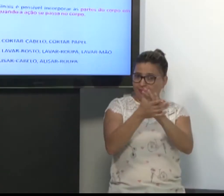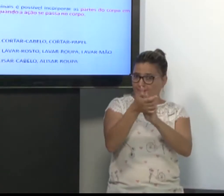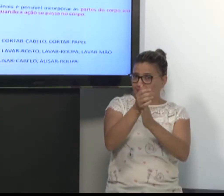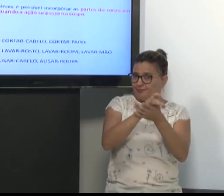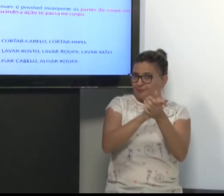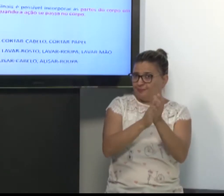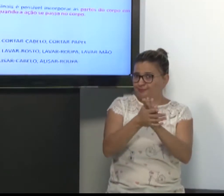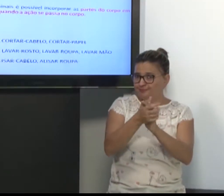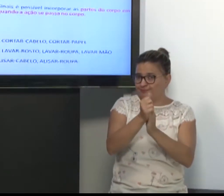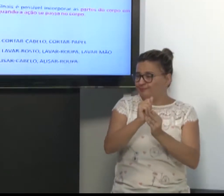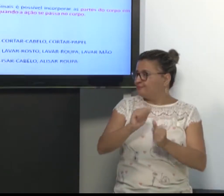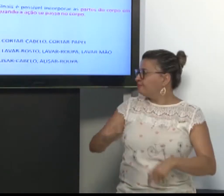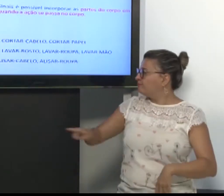Lavar as mãos.